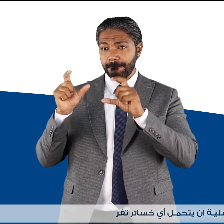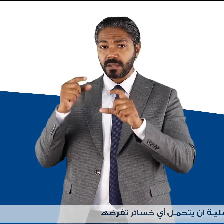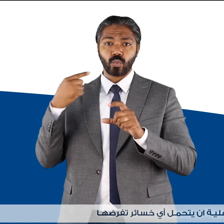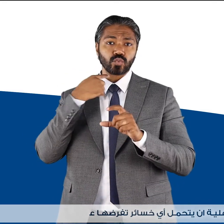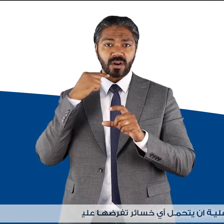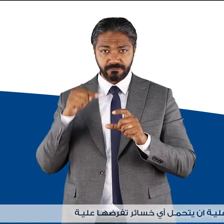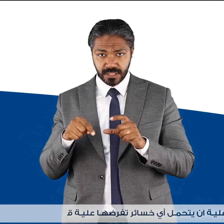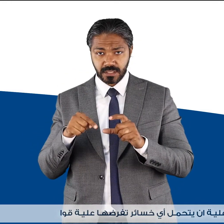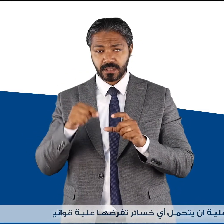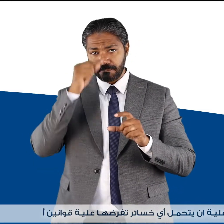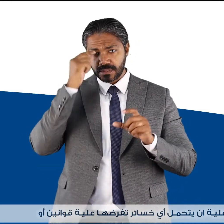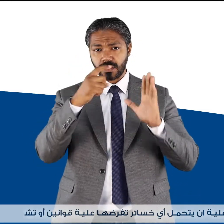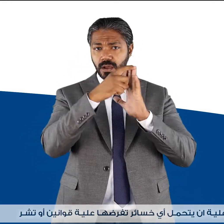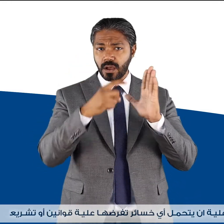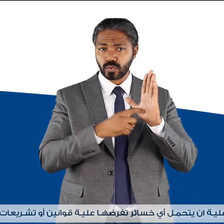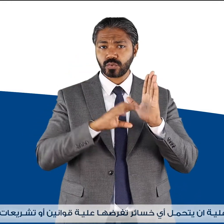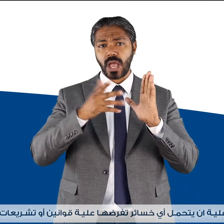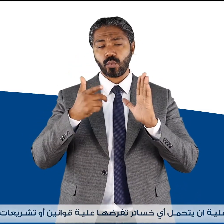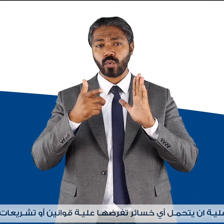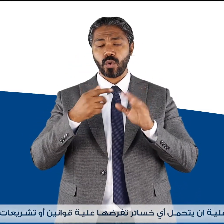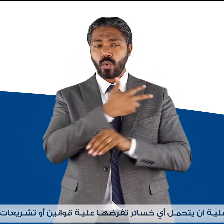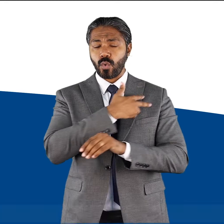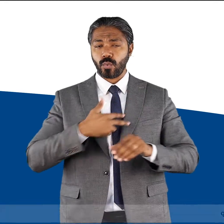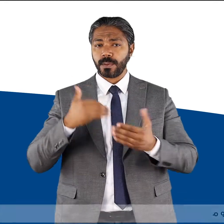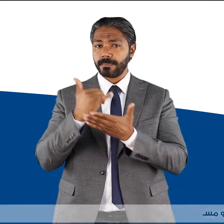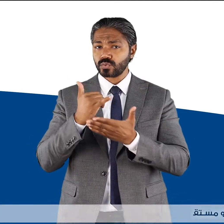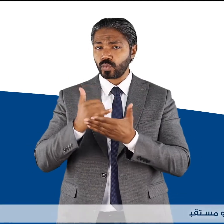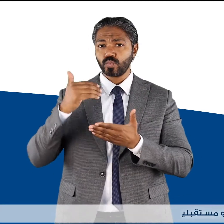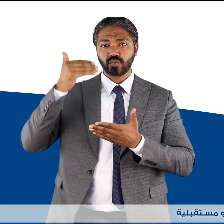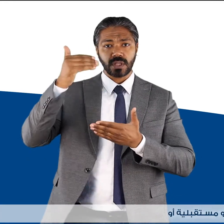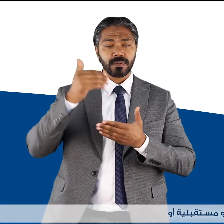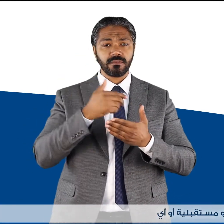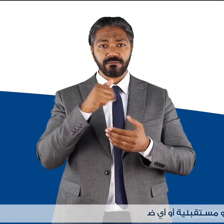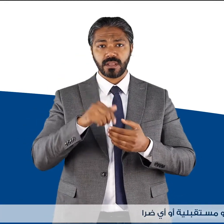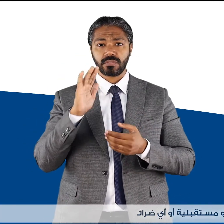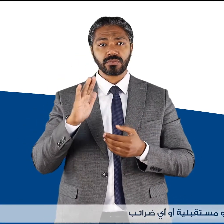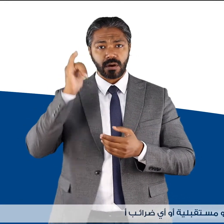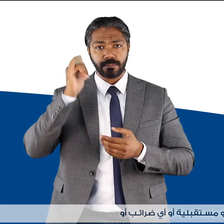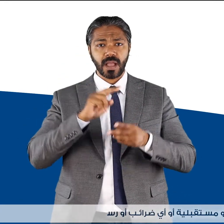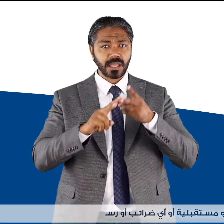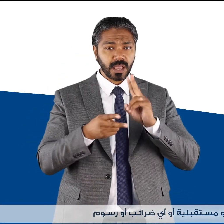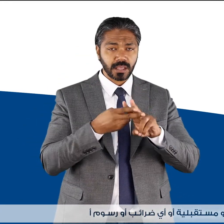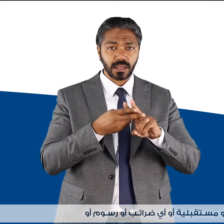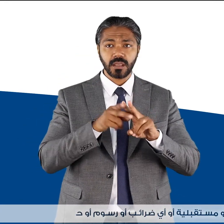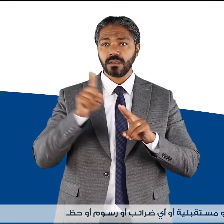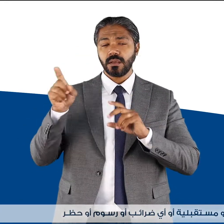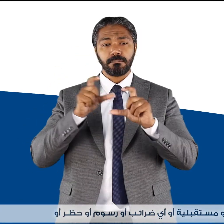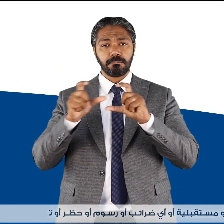تفرضها عليه قوانين أو تشريعات حالية أو مستقبلية أو ضرائب أو رسوم أو حظر أو